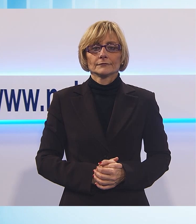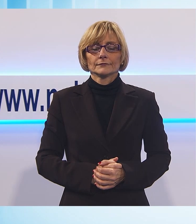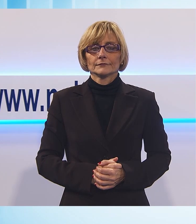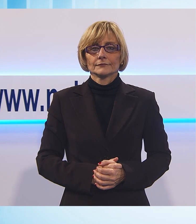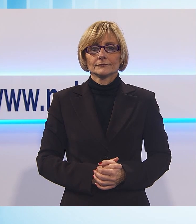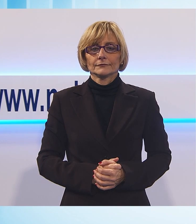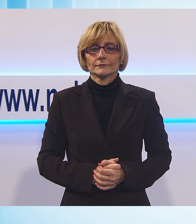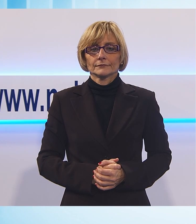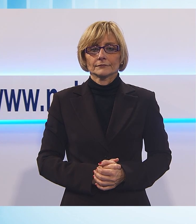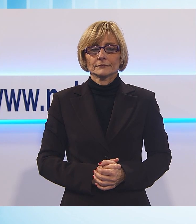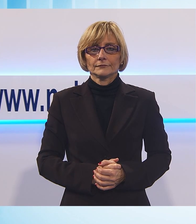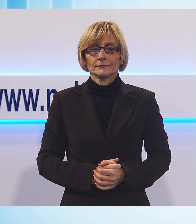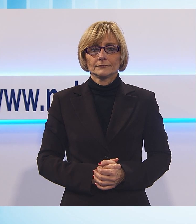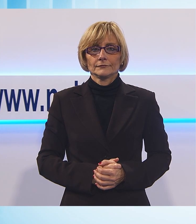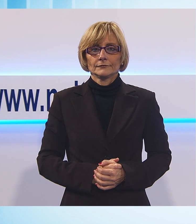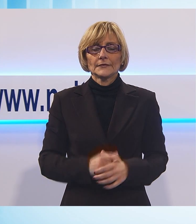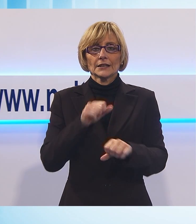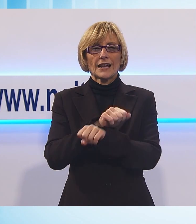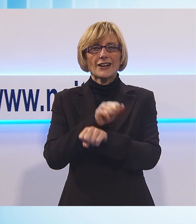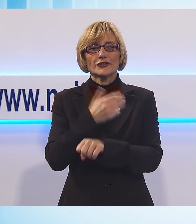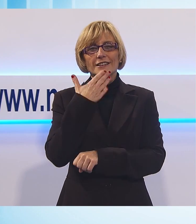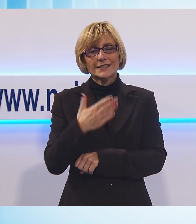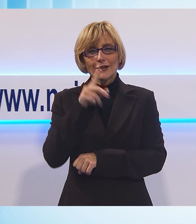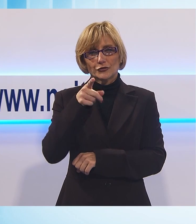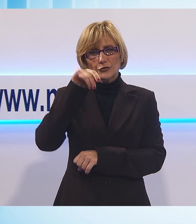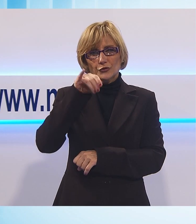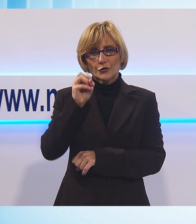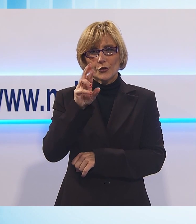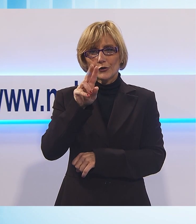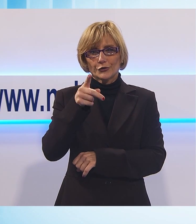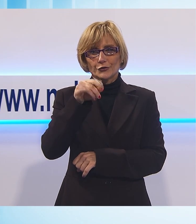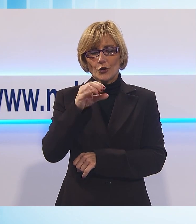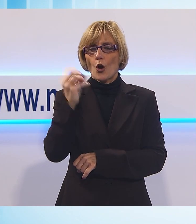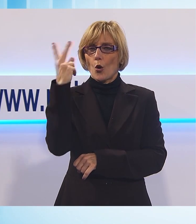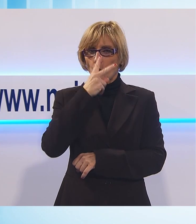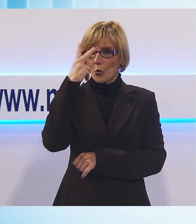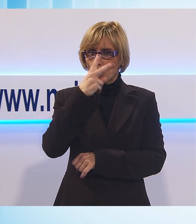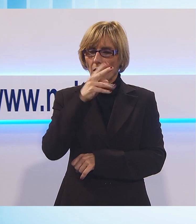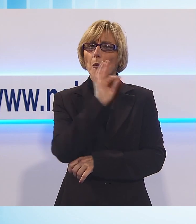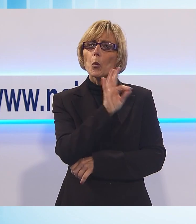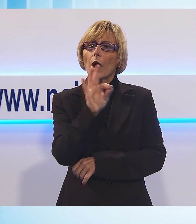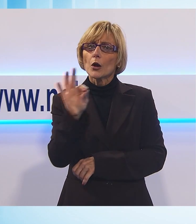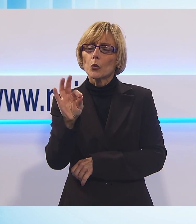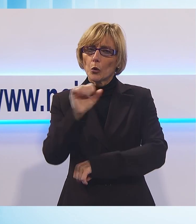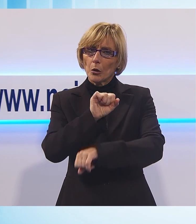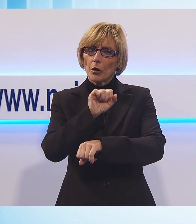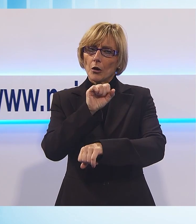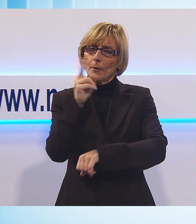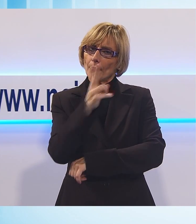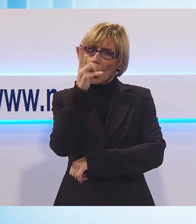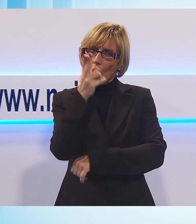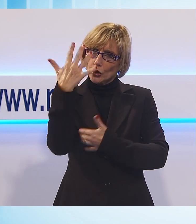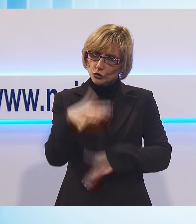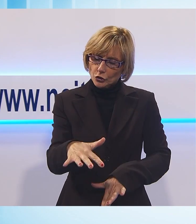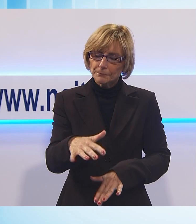Qualcuno è morto nel carcere di San Giorgio a Lucca e l'ultimo giorno dell'anno è stato riportato al Paese perché vi riposi in pace.